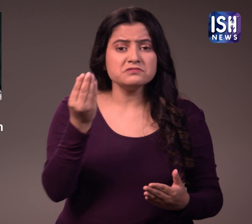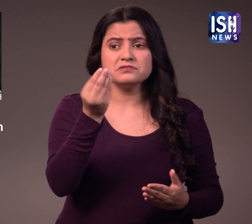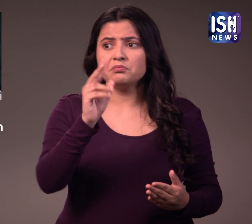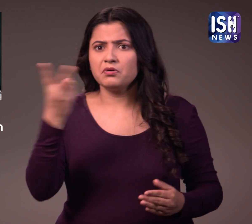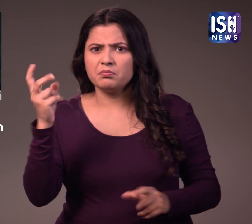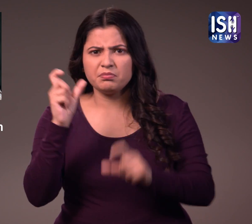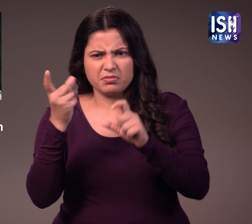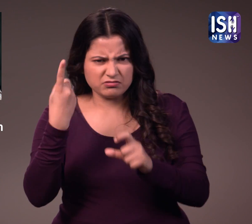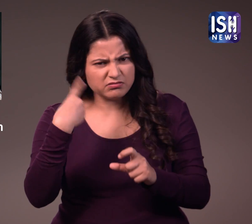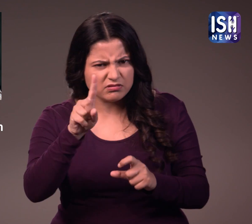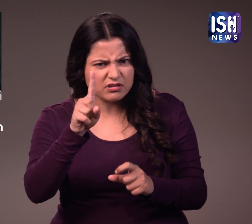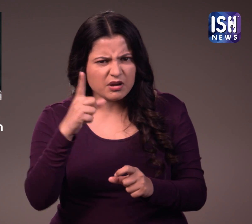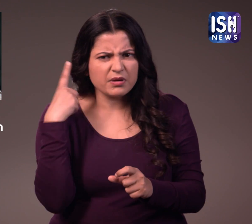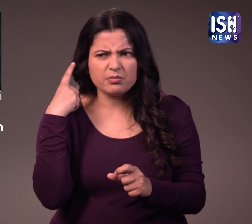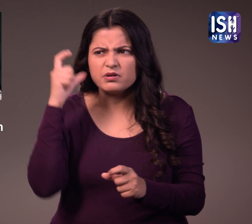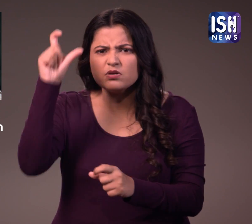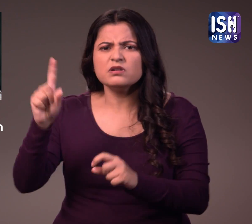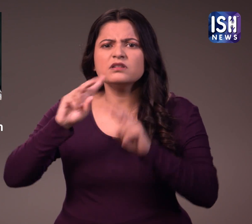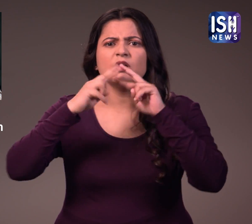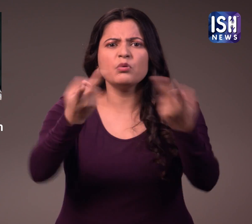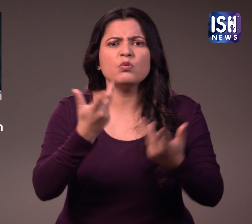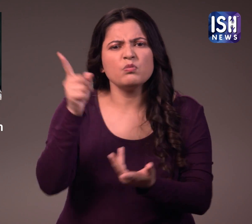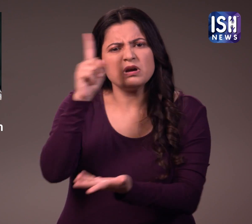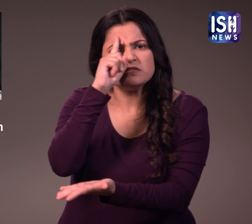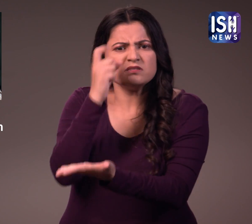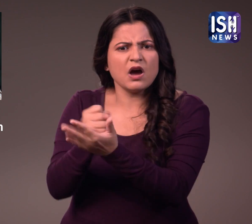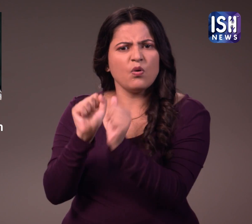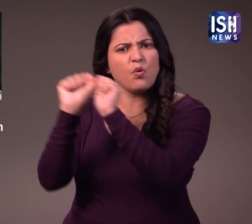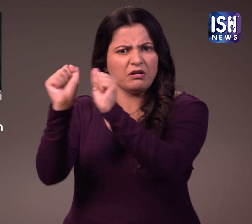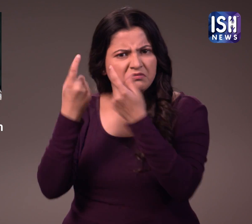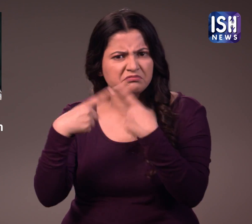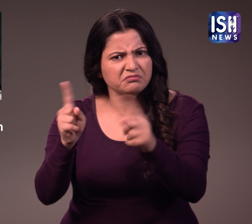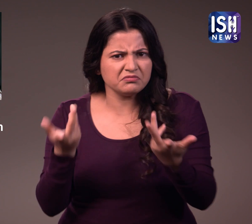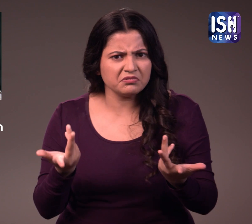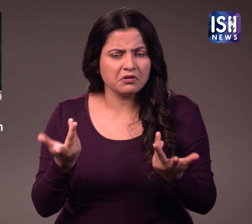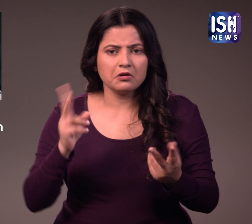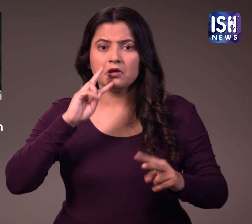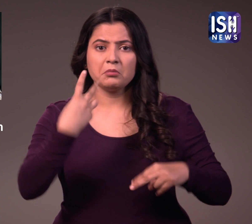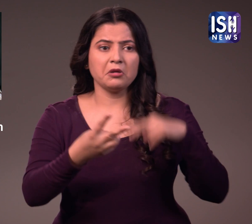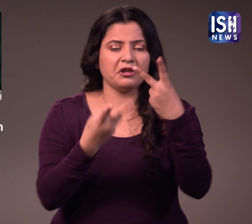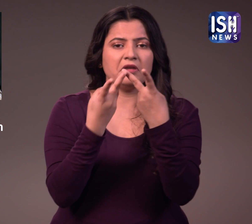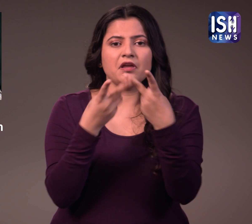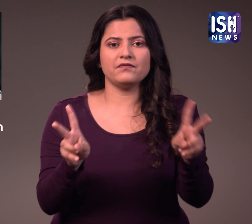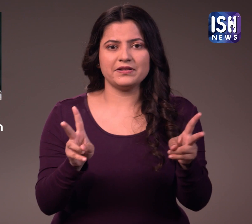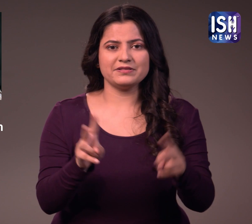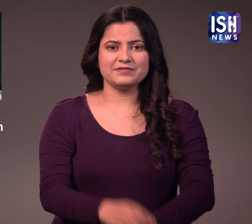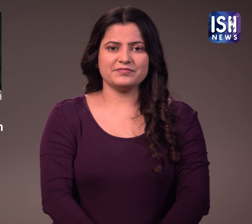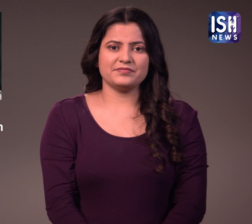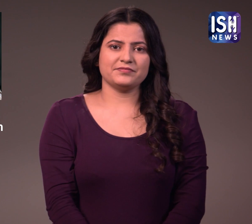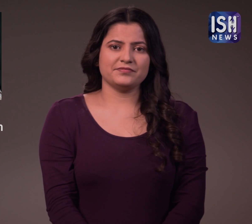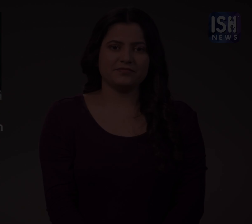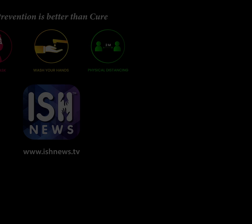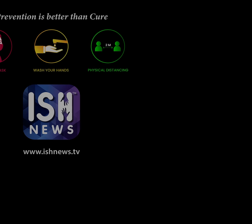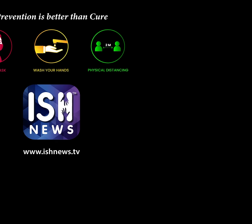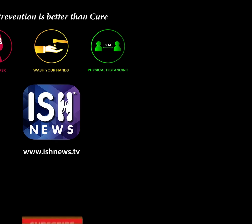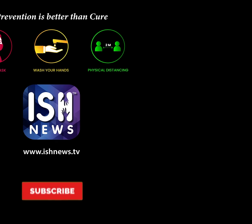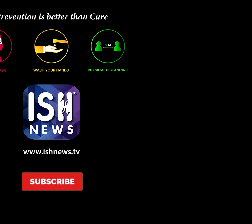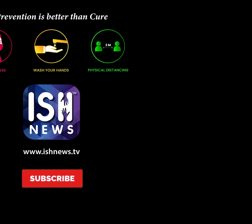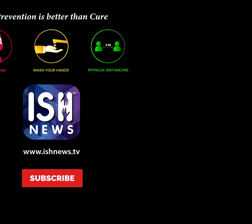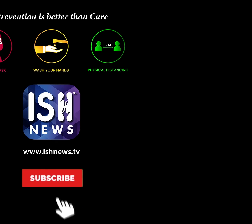कई अन्यों ने कहा कि अभिनेता की पसंद है कि वहां किस उद्योग को चुने ये अलग-अलग विचार थे के वहां के अ